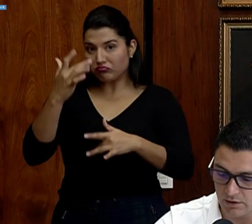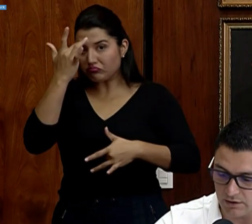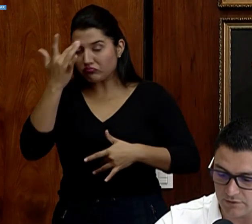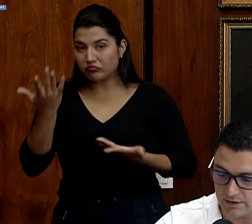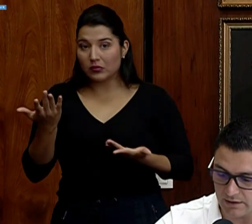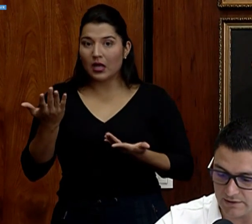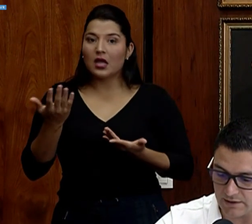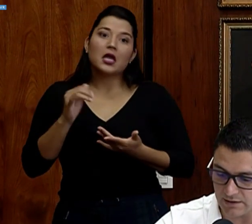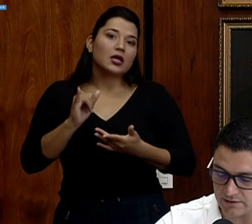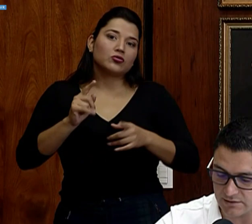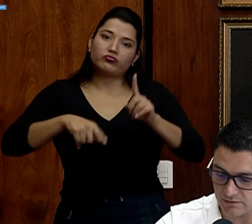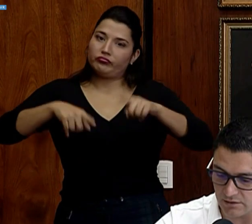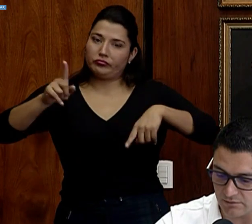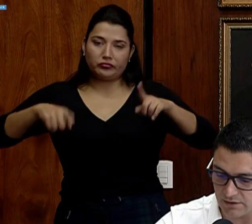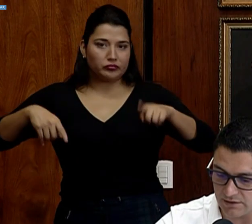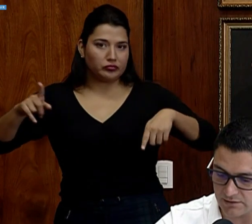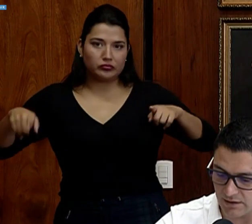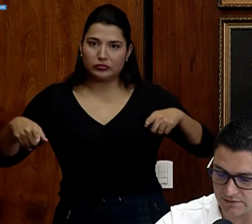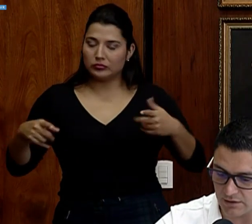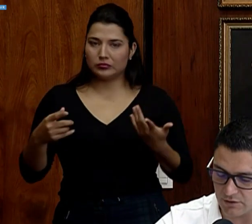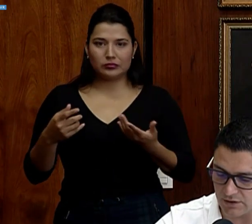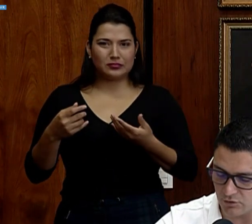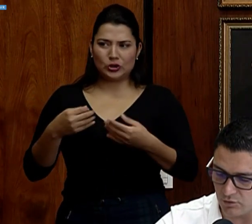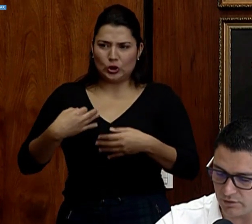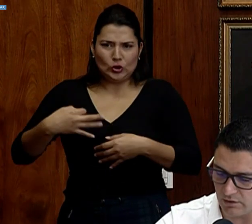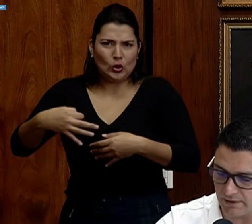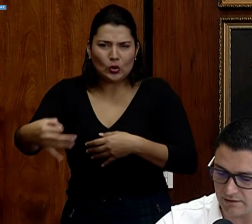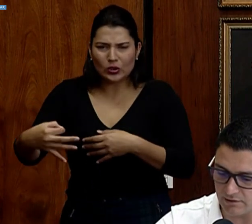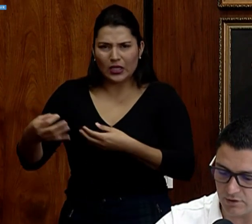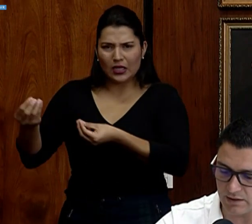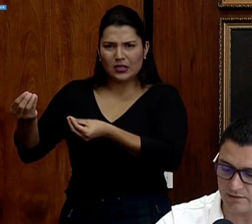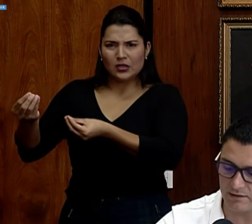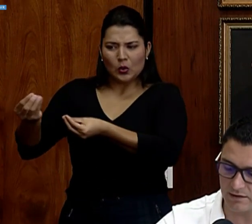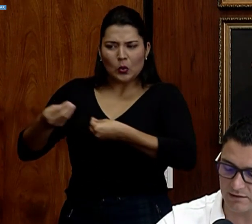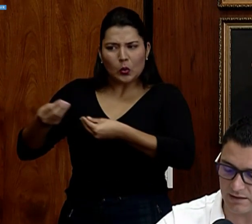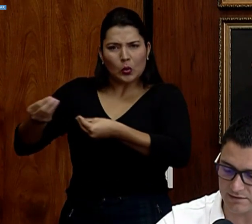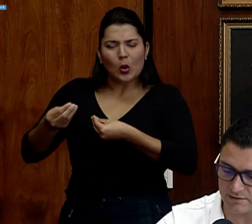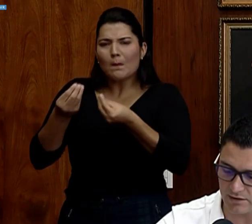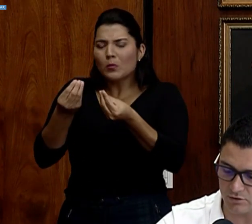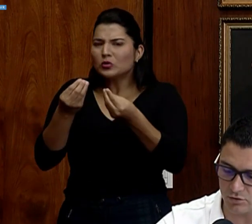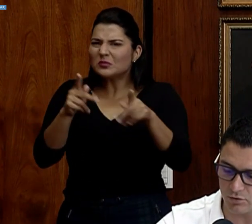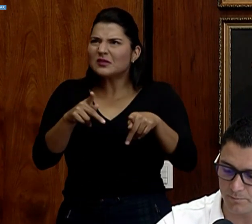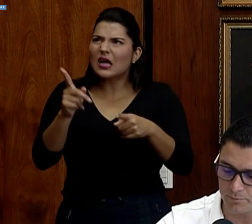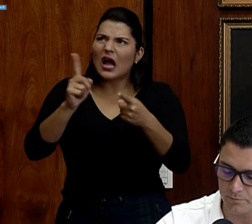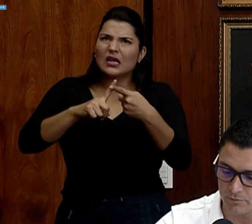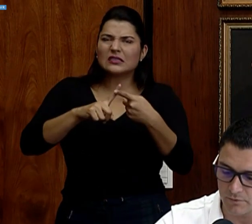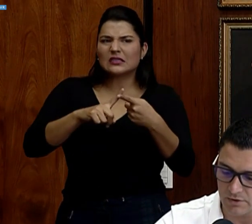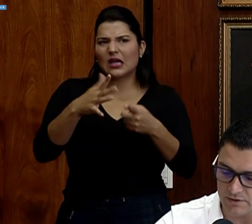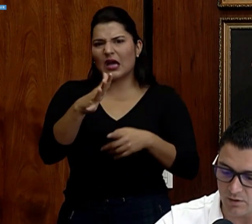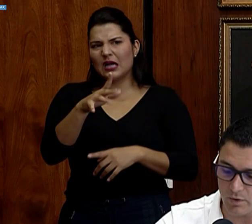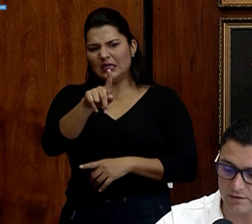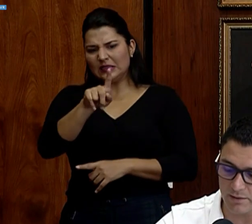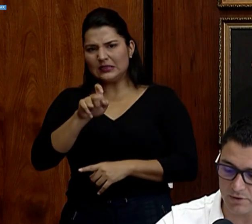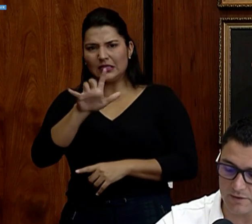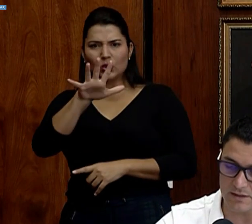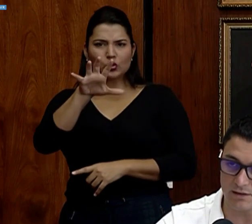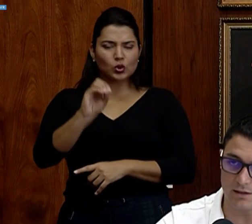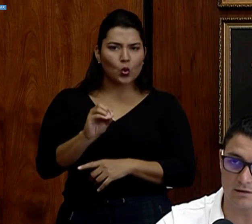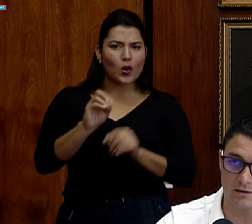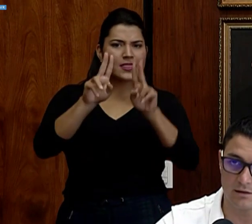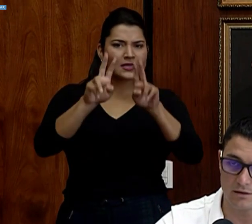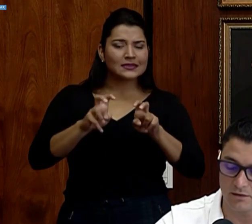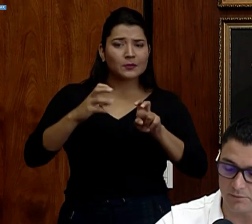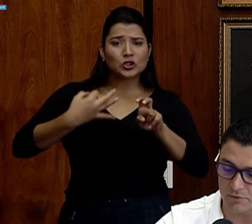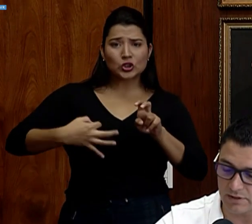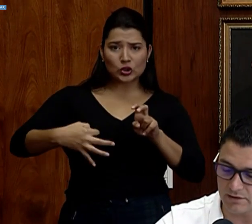en realidad decenas, y se han estado haciendo últimamente una cantidad hasta 150 pruebas al